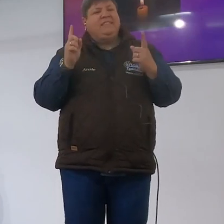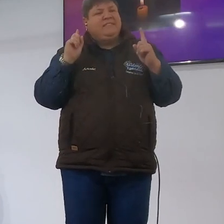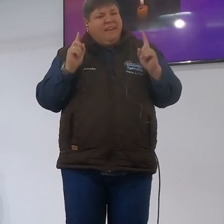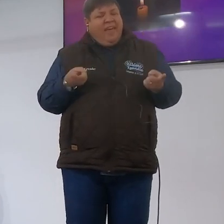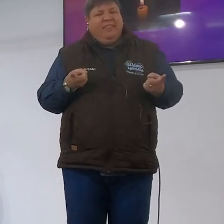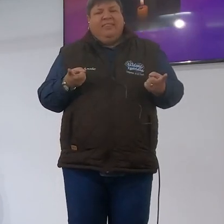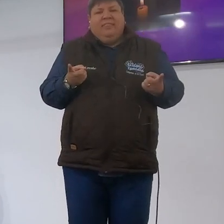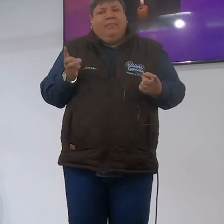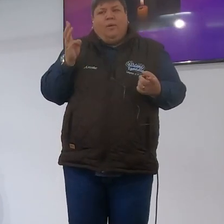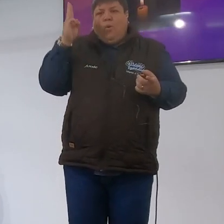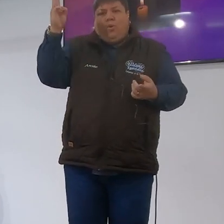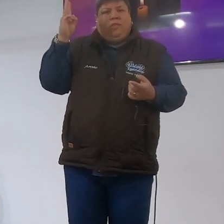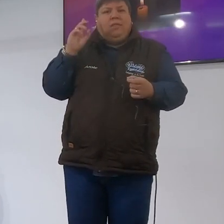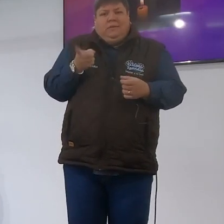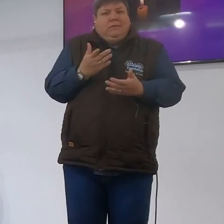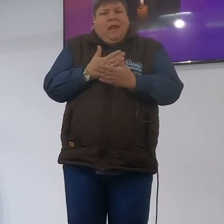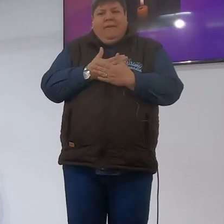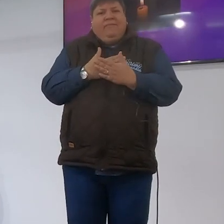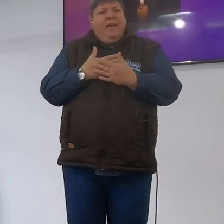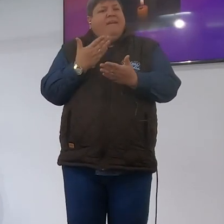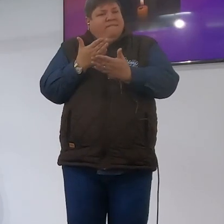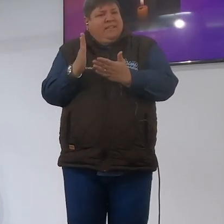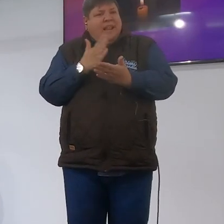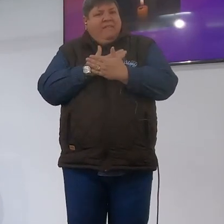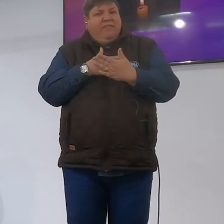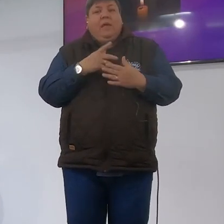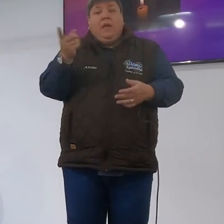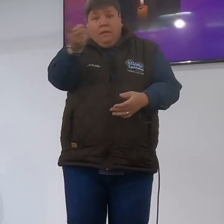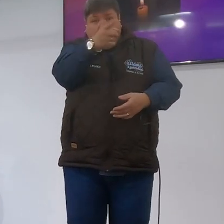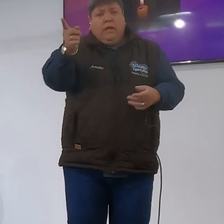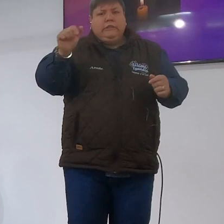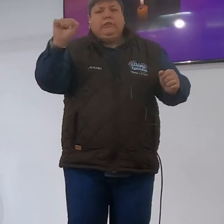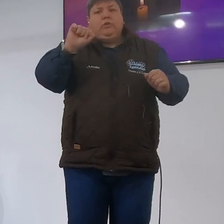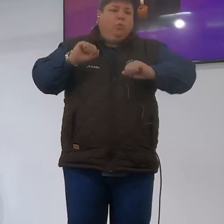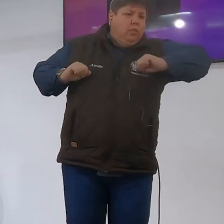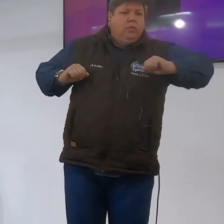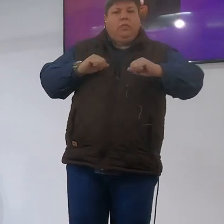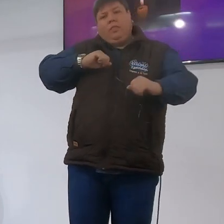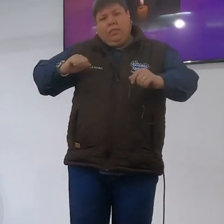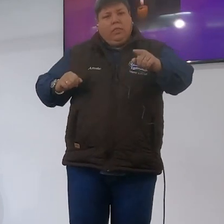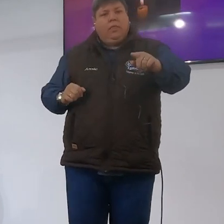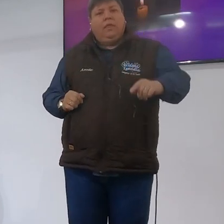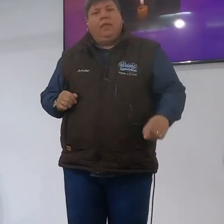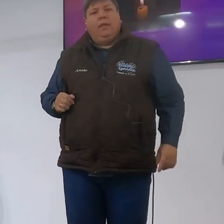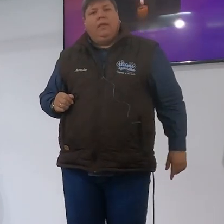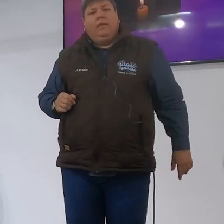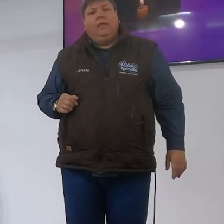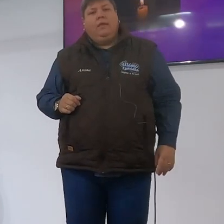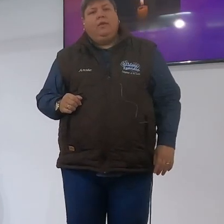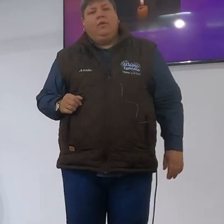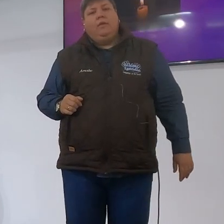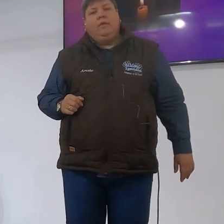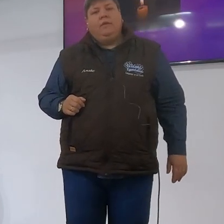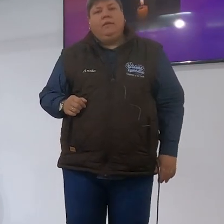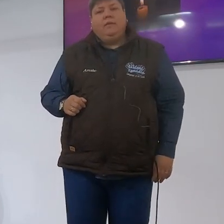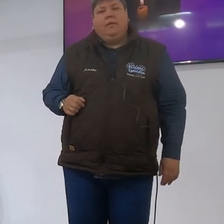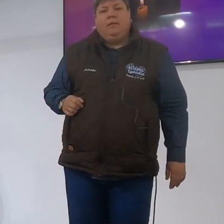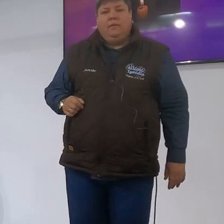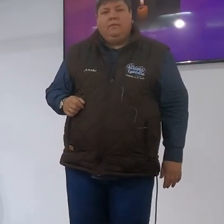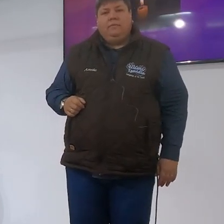ons oor moet die society jy is die sou stamp jy ou lam jy is die sou jy is die vraag net is jy lawe sou